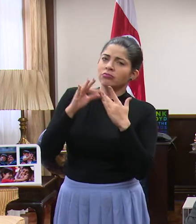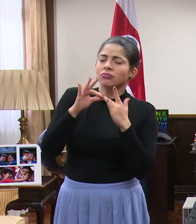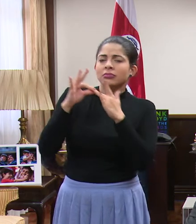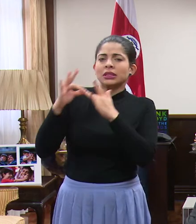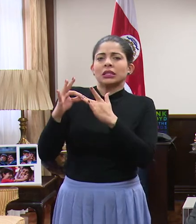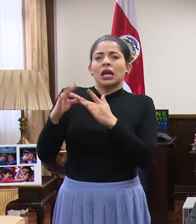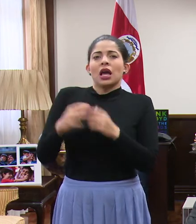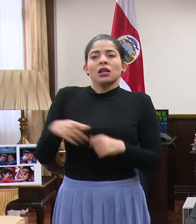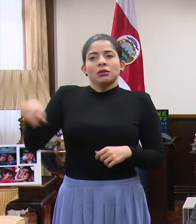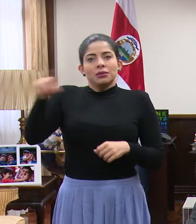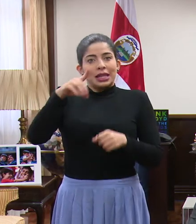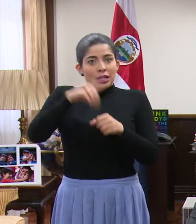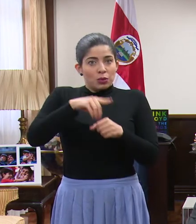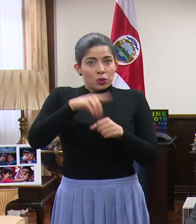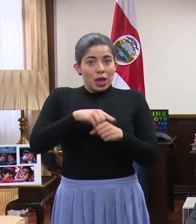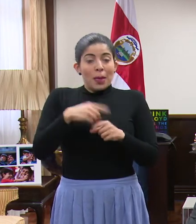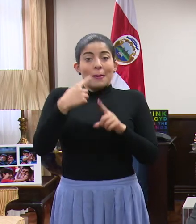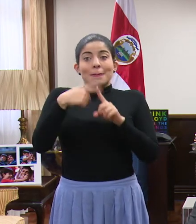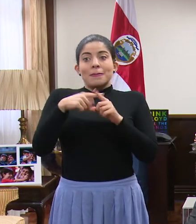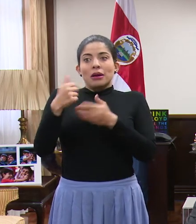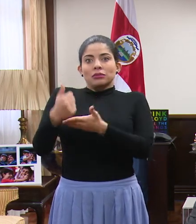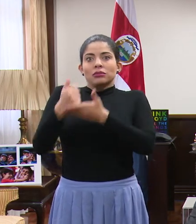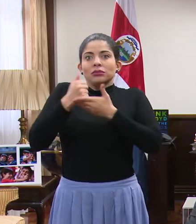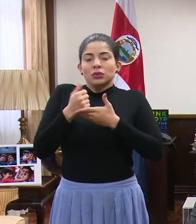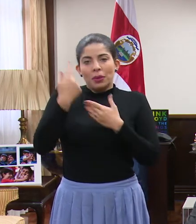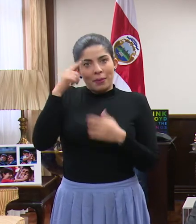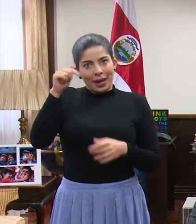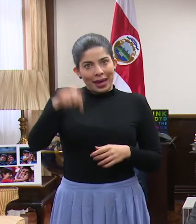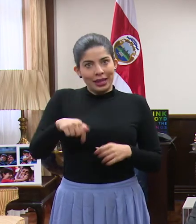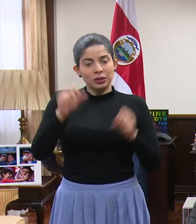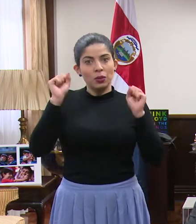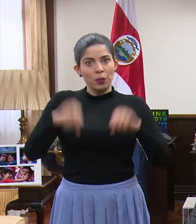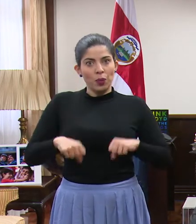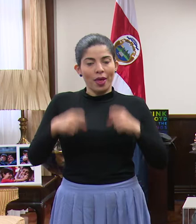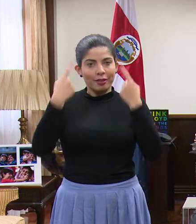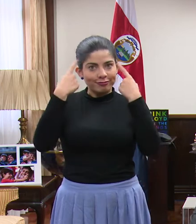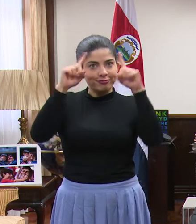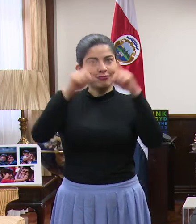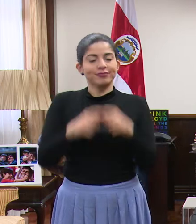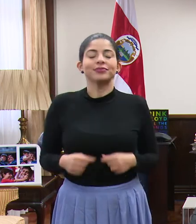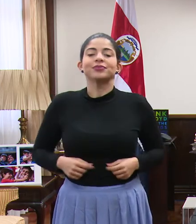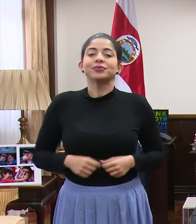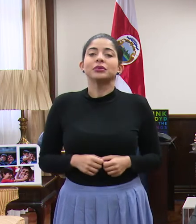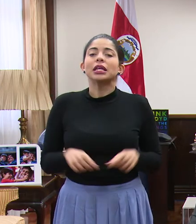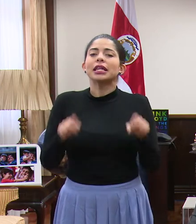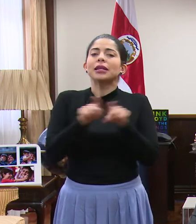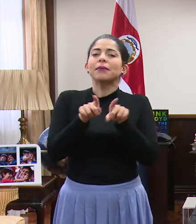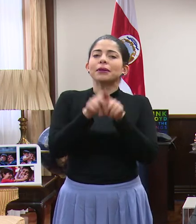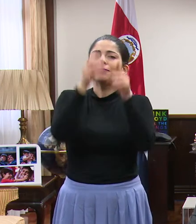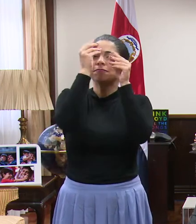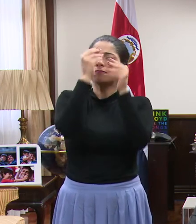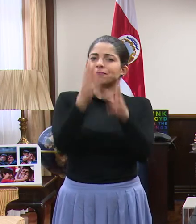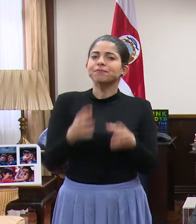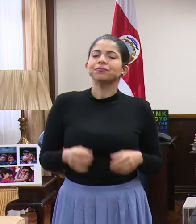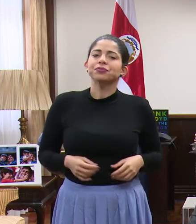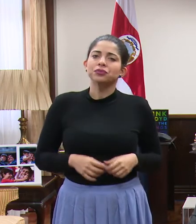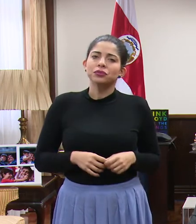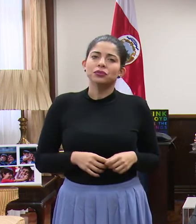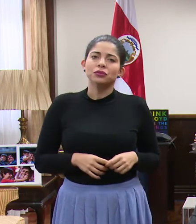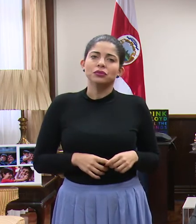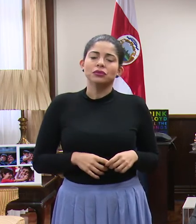los diputados y a los que han hecho posible que esto sea una realidad. Informar también que